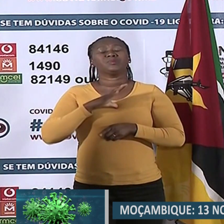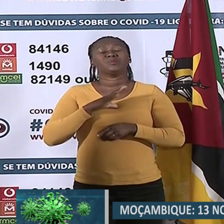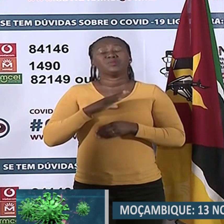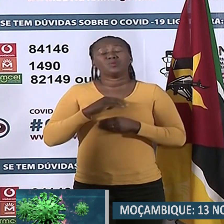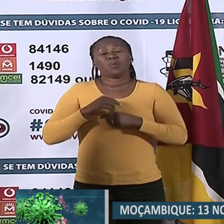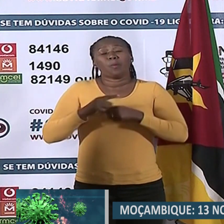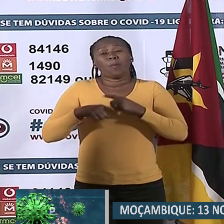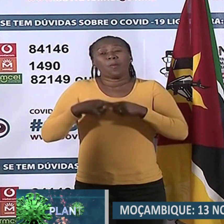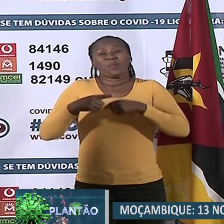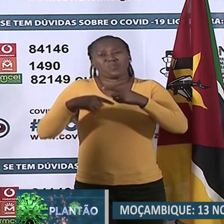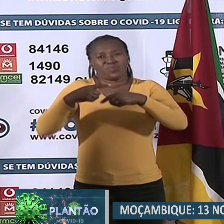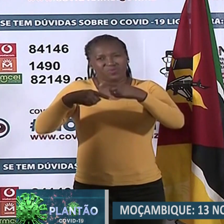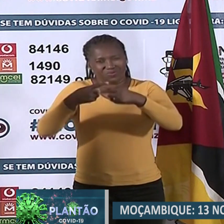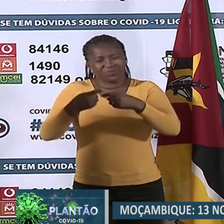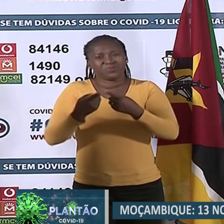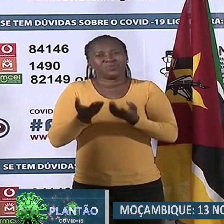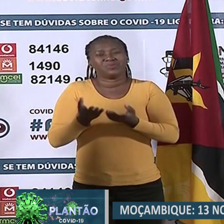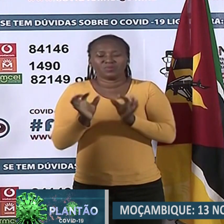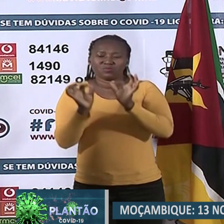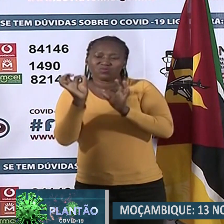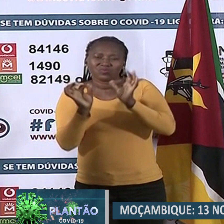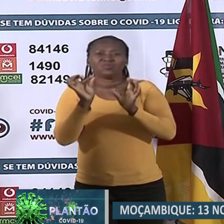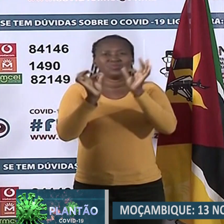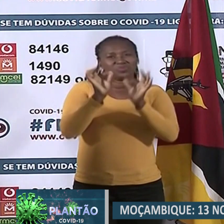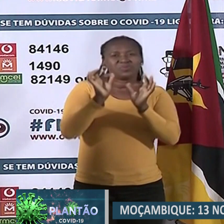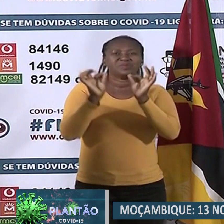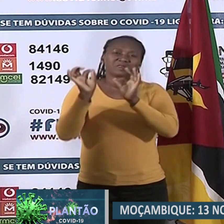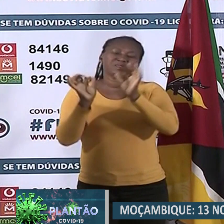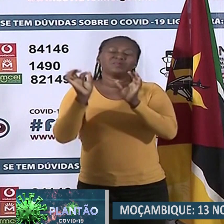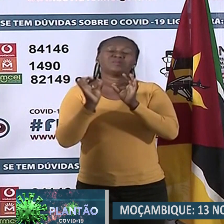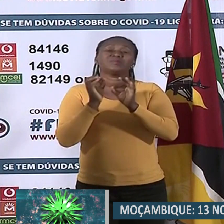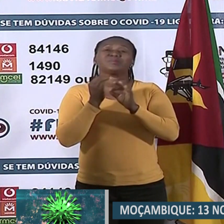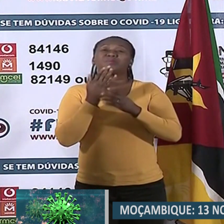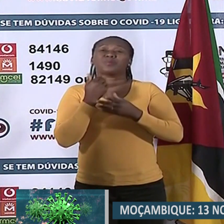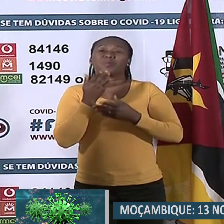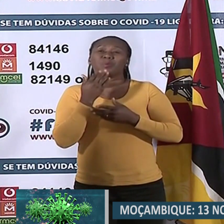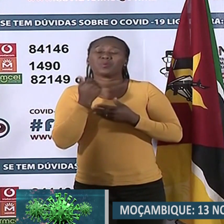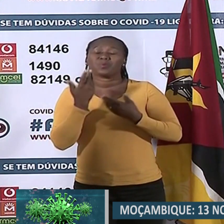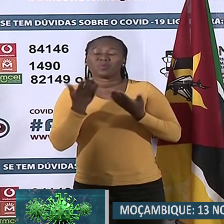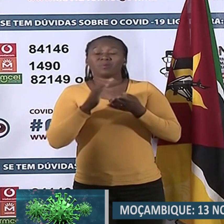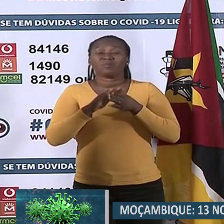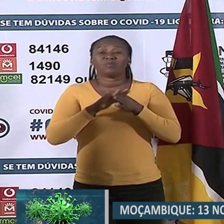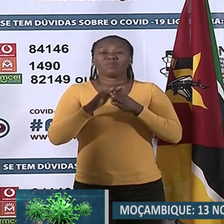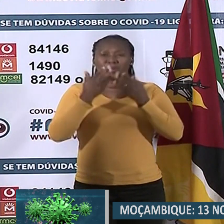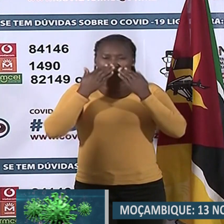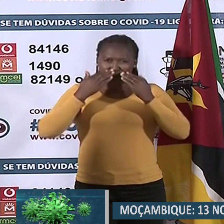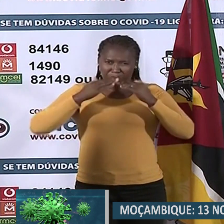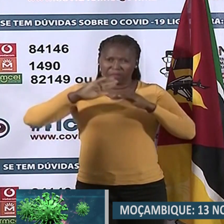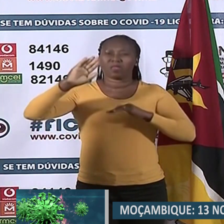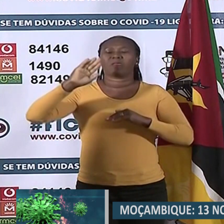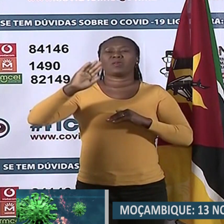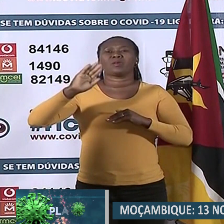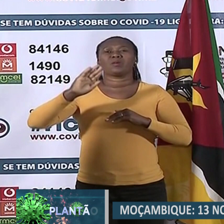de ajustamento de quais seriam as melhores medidas, neste caso,